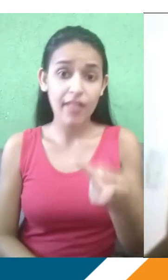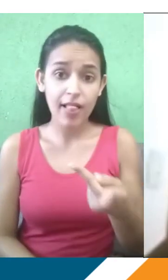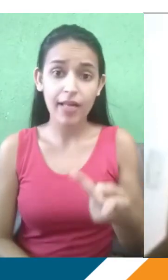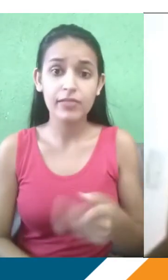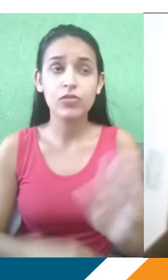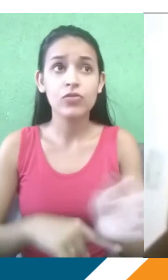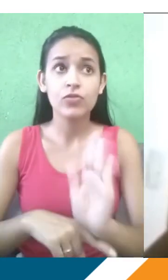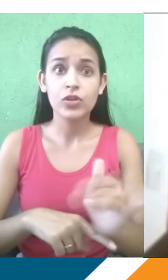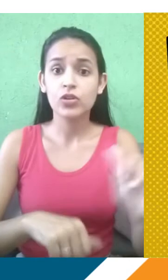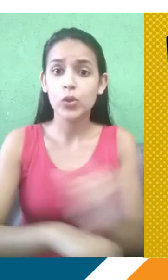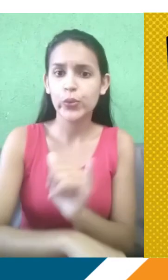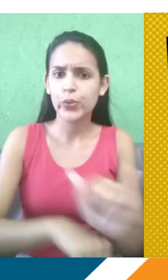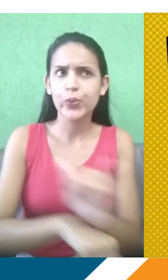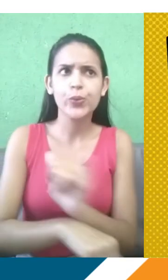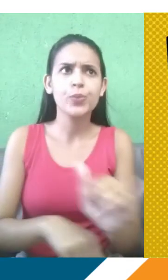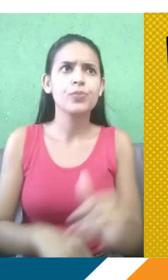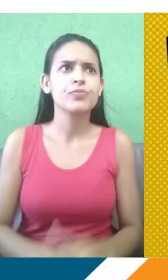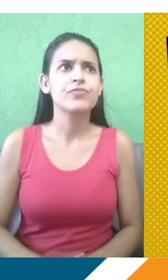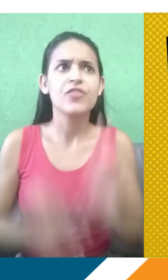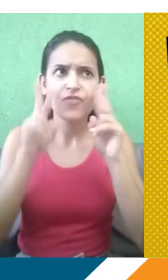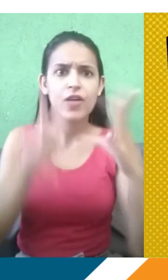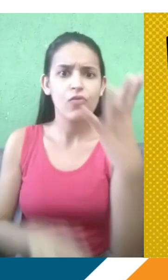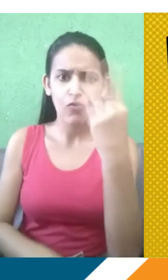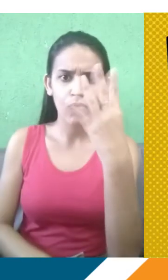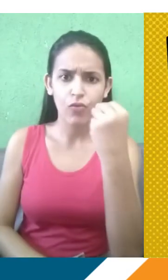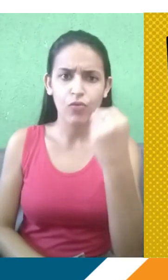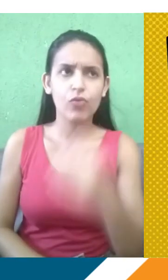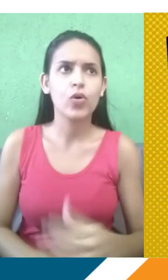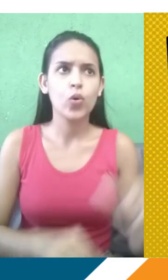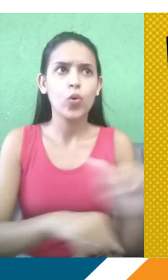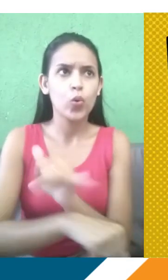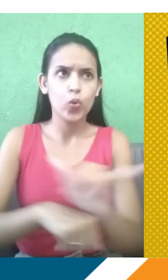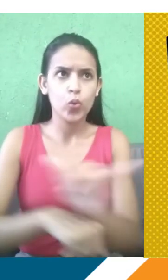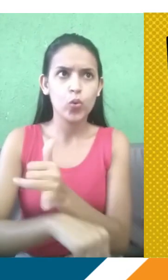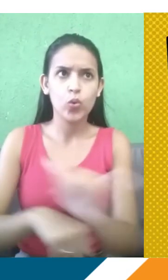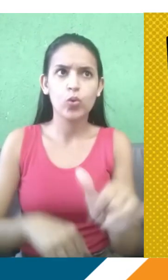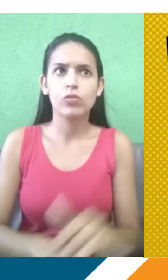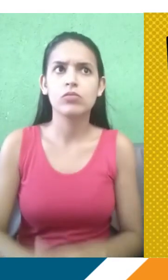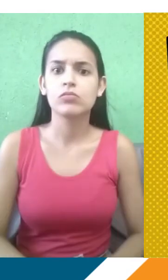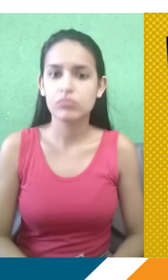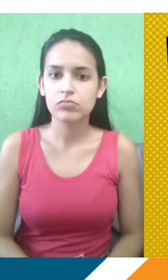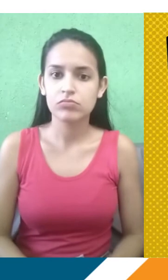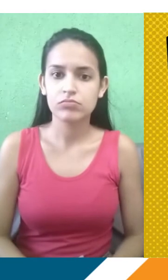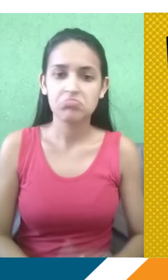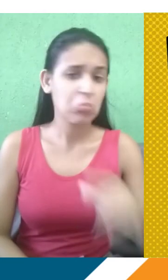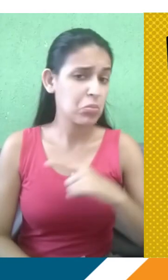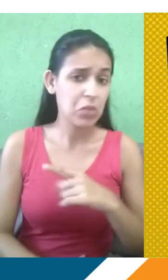está fazendo. Aí a gente tem um print do canal, ele se chama pré-vestibular social da Fundação CECERJ e lá a gente tem vídeo de todas as